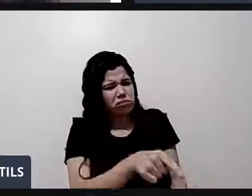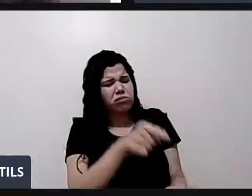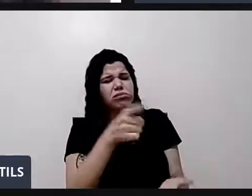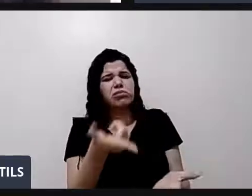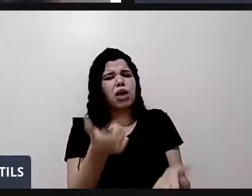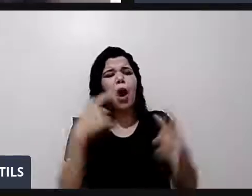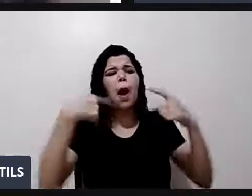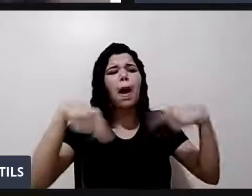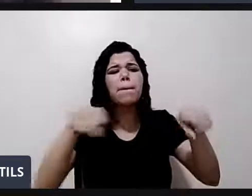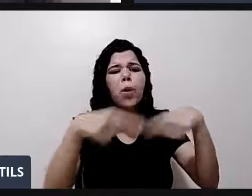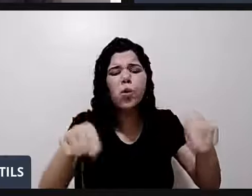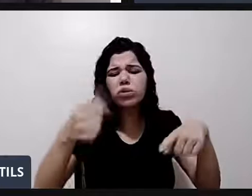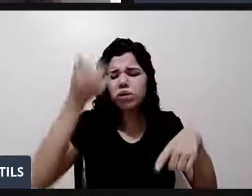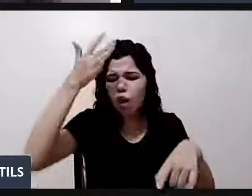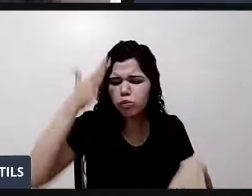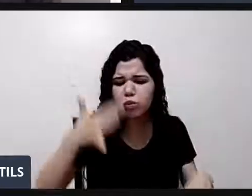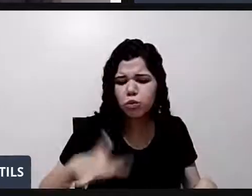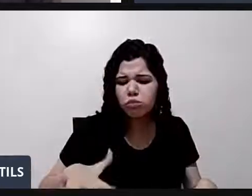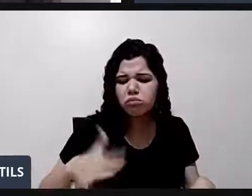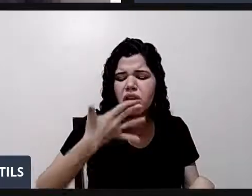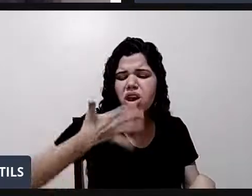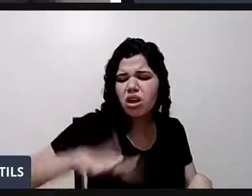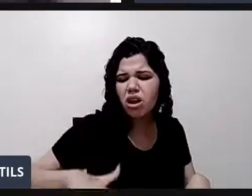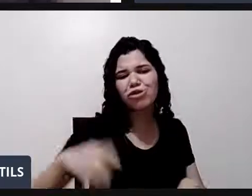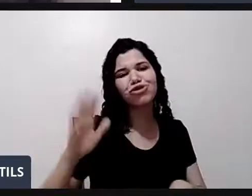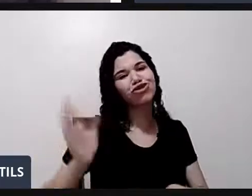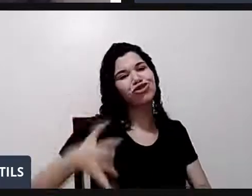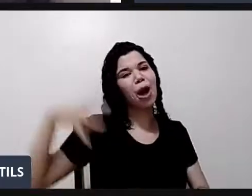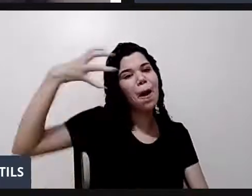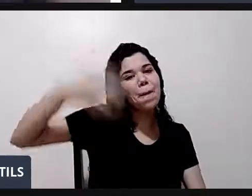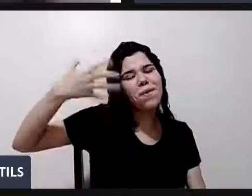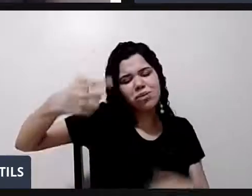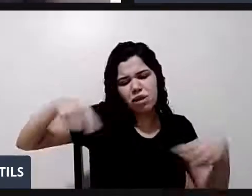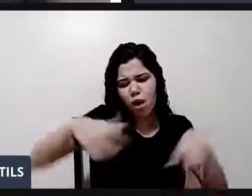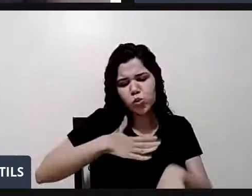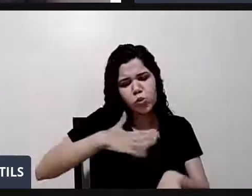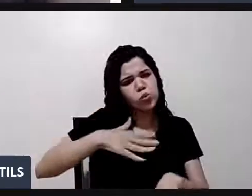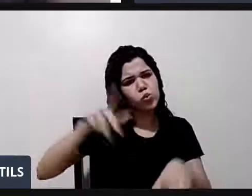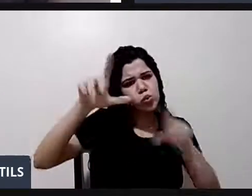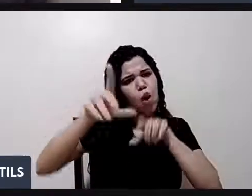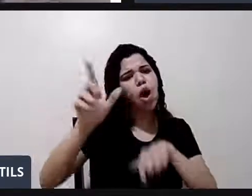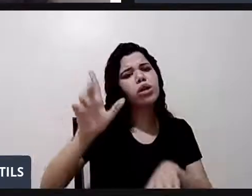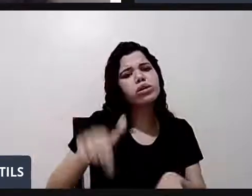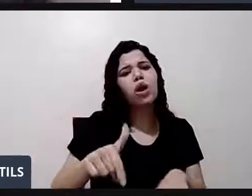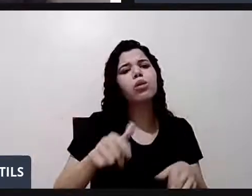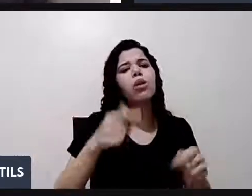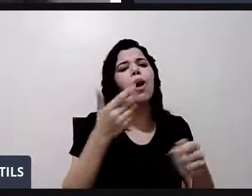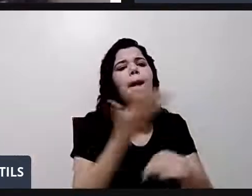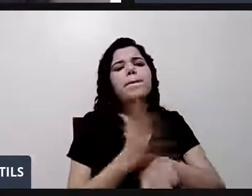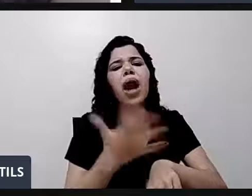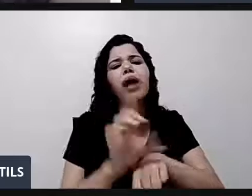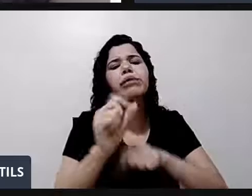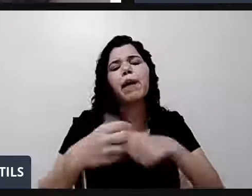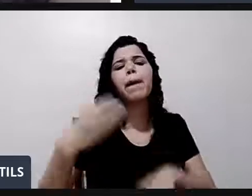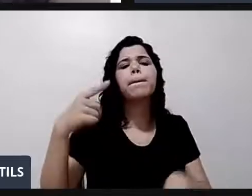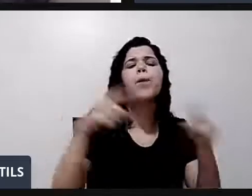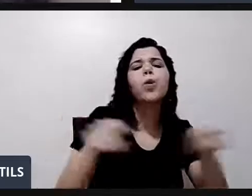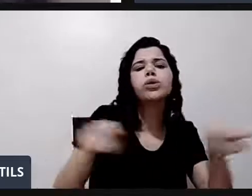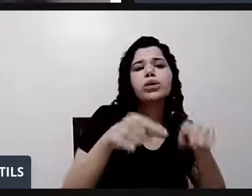criança, sou músico. E a música é para todos. Partindo desse pressuposto que a música é para todos. Porque essa comunidade é tão grande para ficar